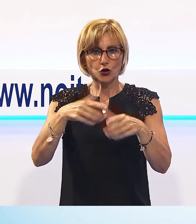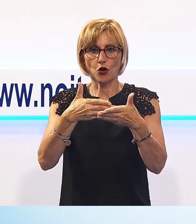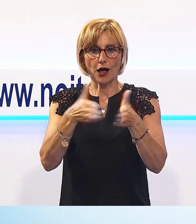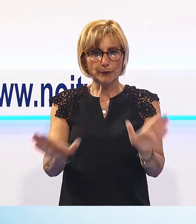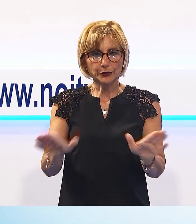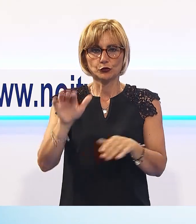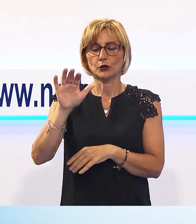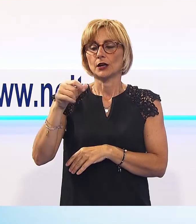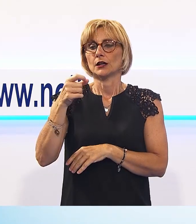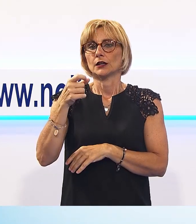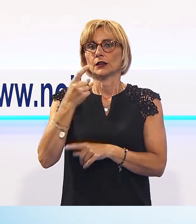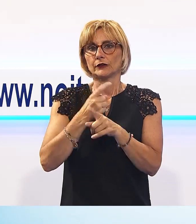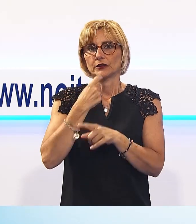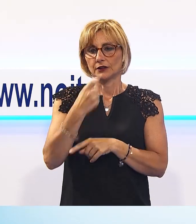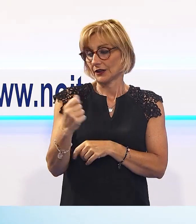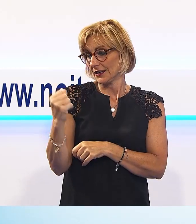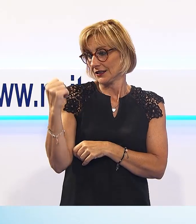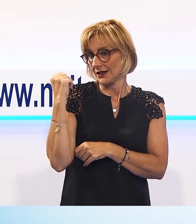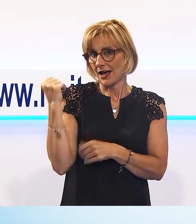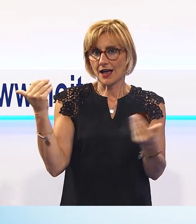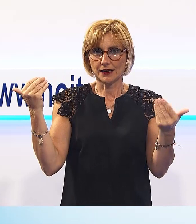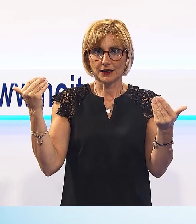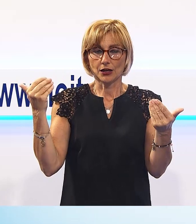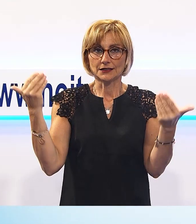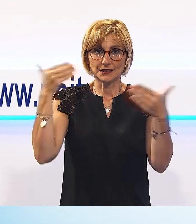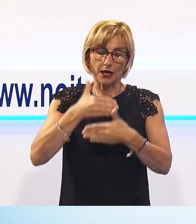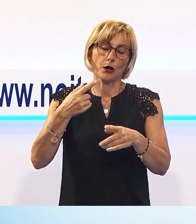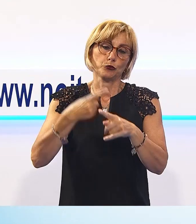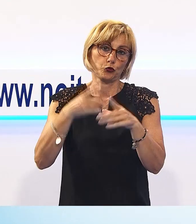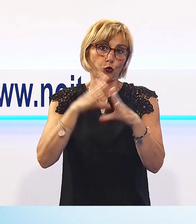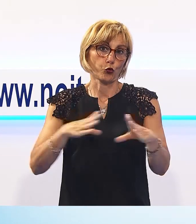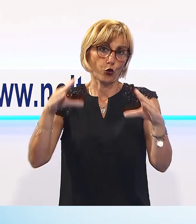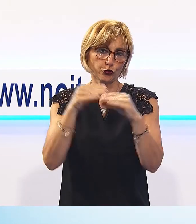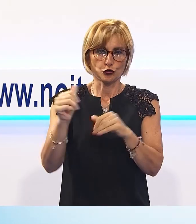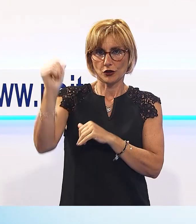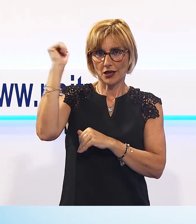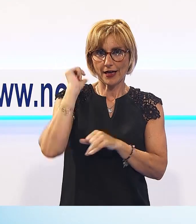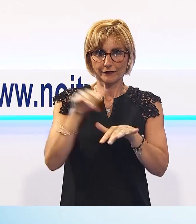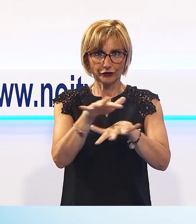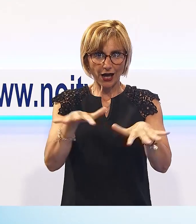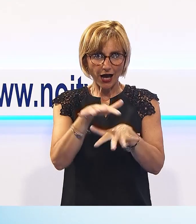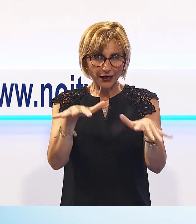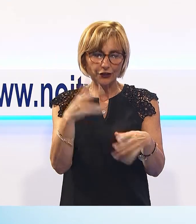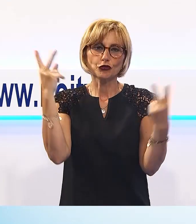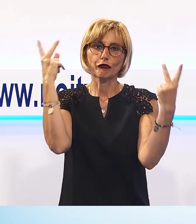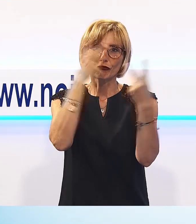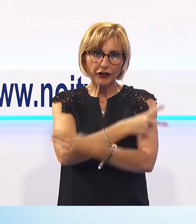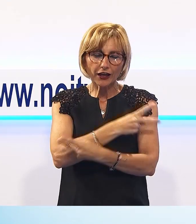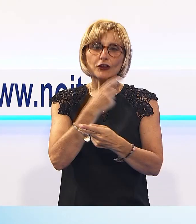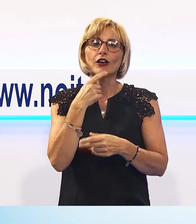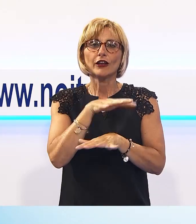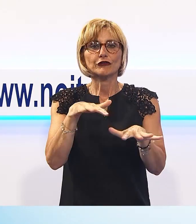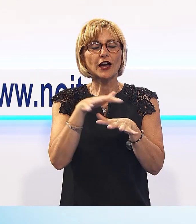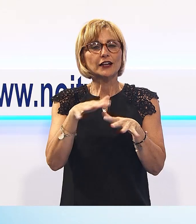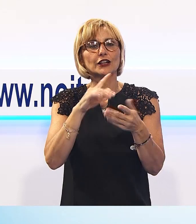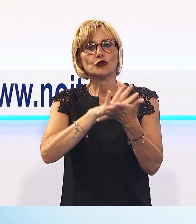martedì sera, ma martedì potremmo dire in tutta la giornata a Viareggio. Viareggio che è diventato, seguendo anche una vecchia canzone, un